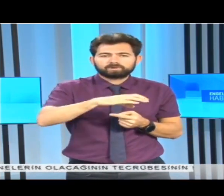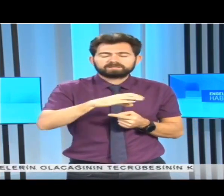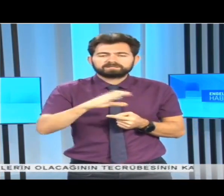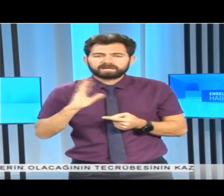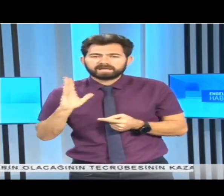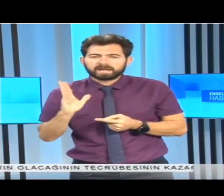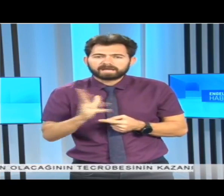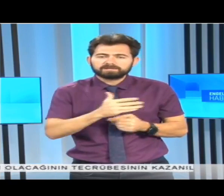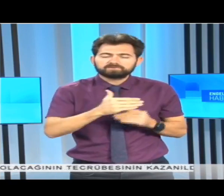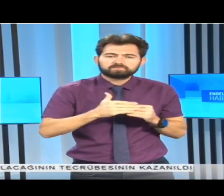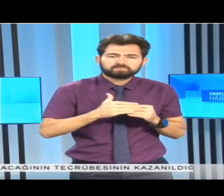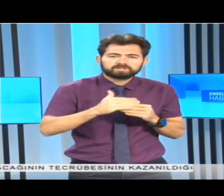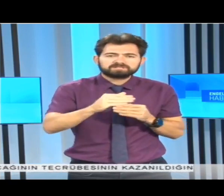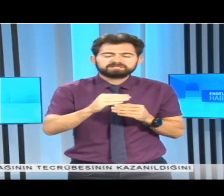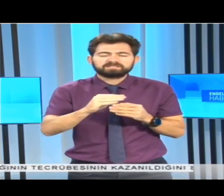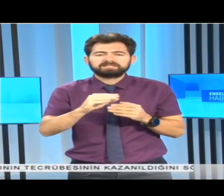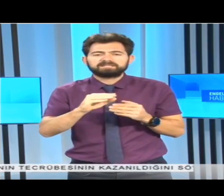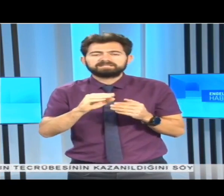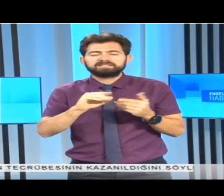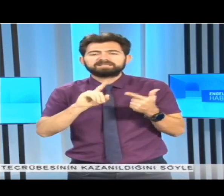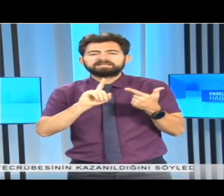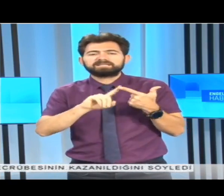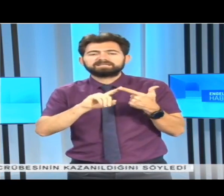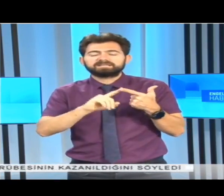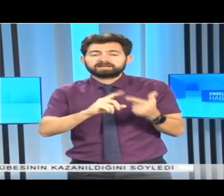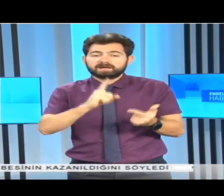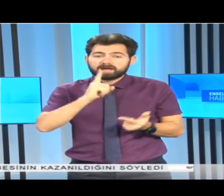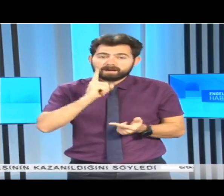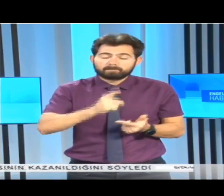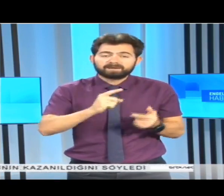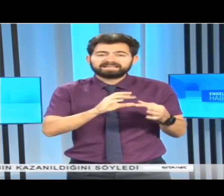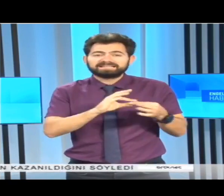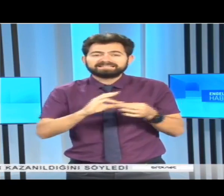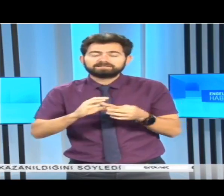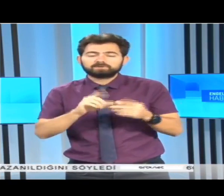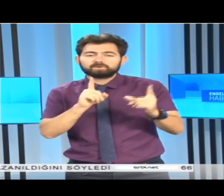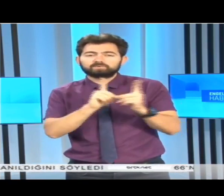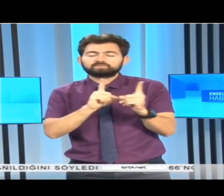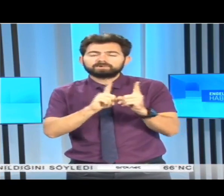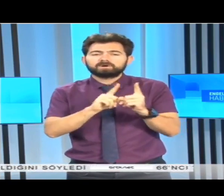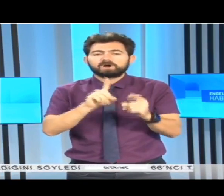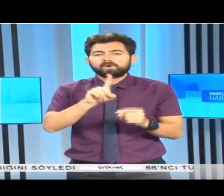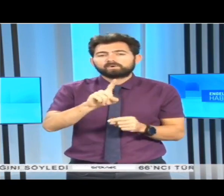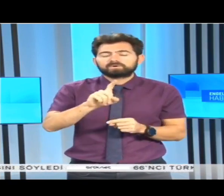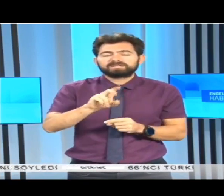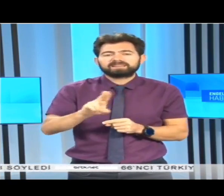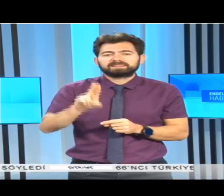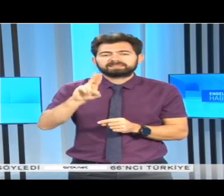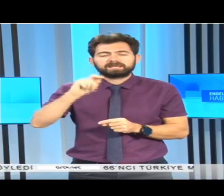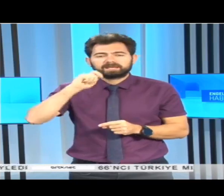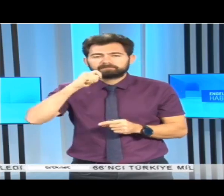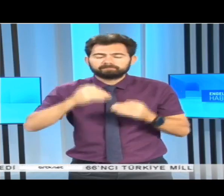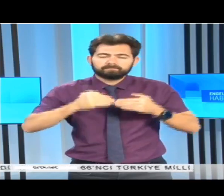geçiş süreci 2 emirnamesiyle ilgili görüşmeyi 17 Ekim'e erteledi.